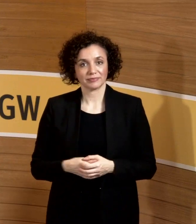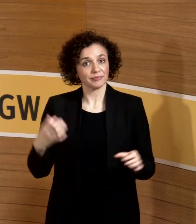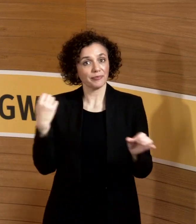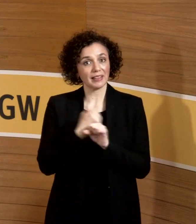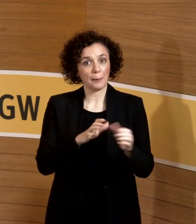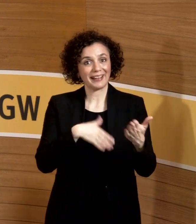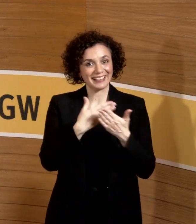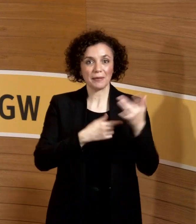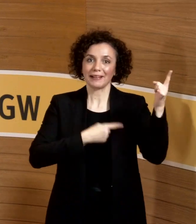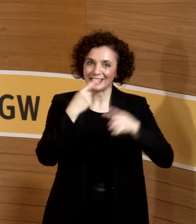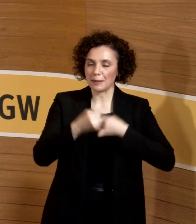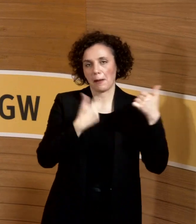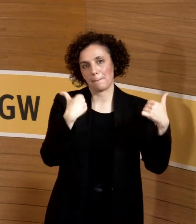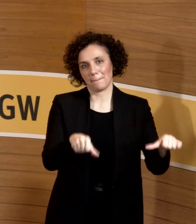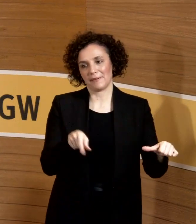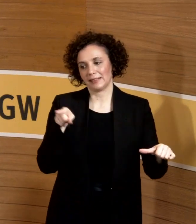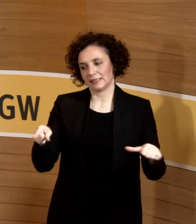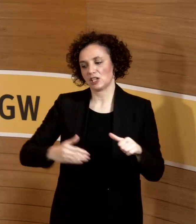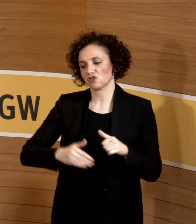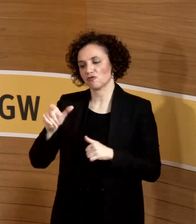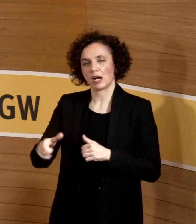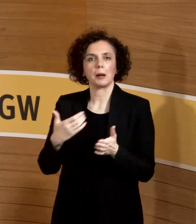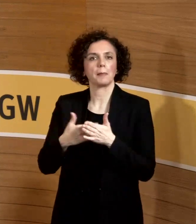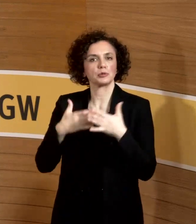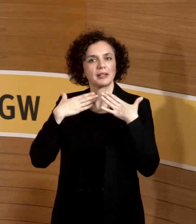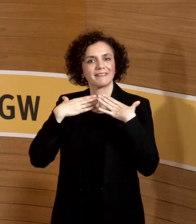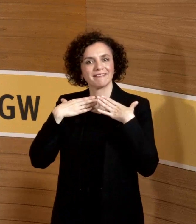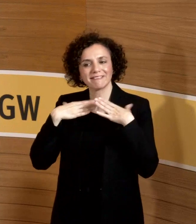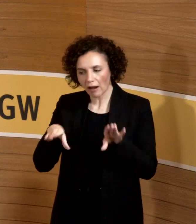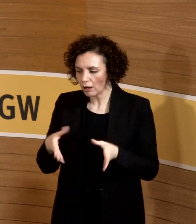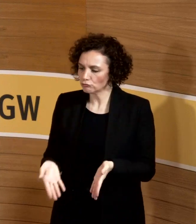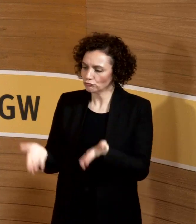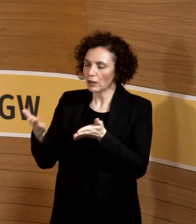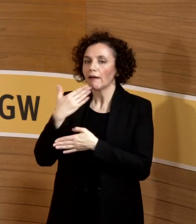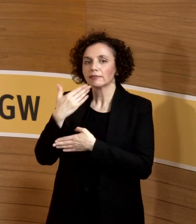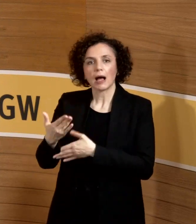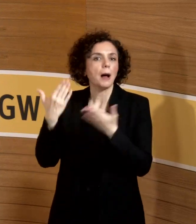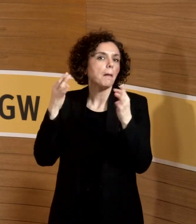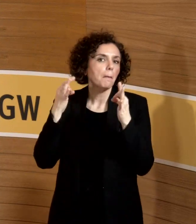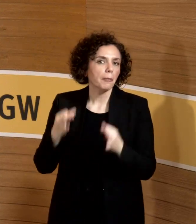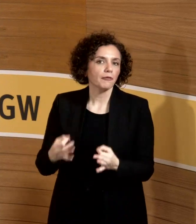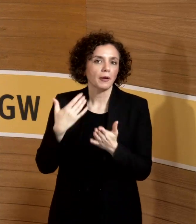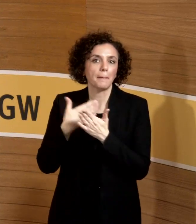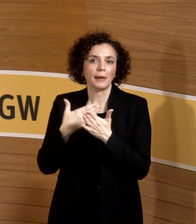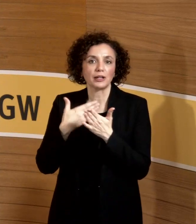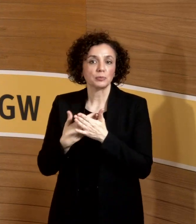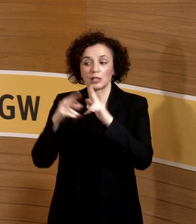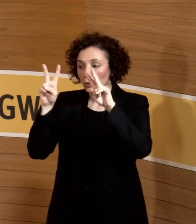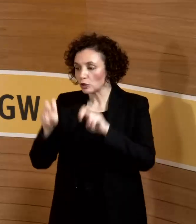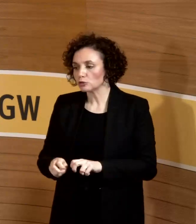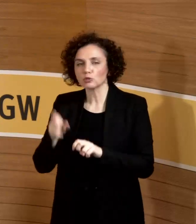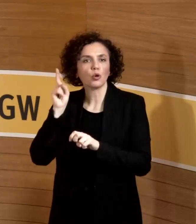Schwangeren auch immer freistellen, wenn sie zu Untersuchungen müssen und tragen. Hier nochmal betont ist eine FFP2-Maske ist möglich.